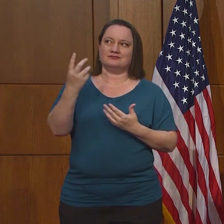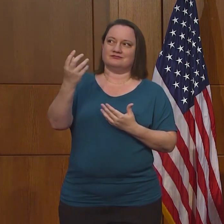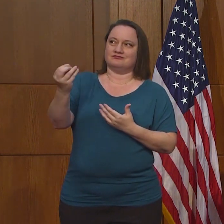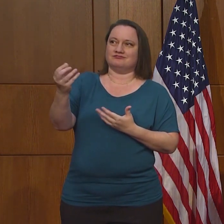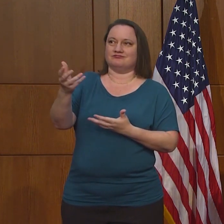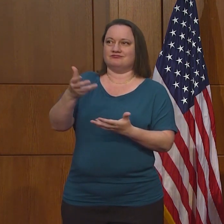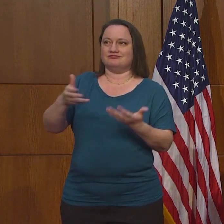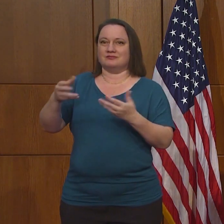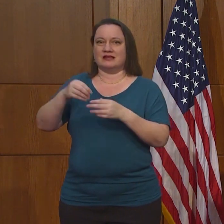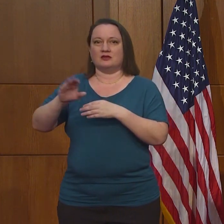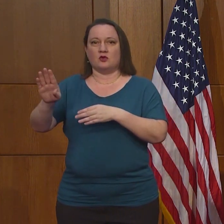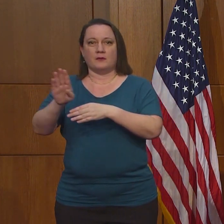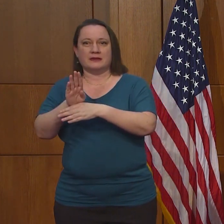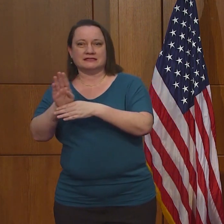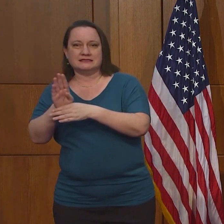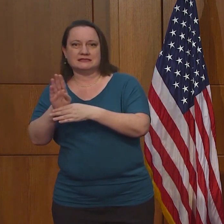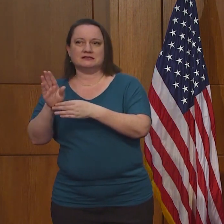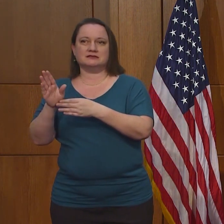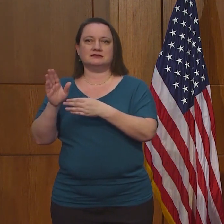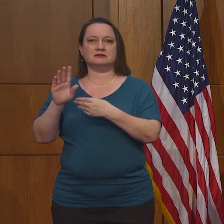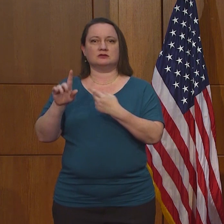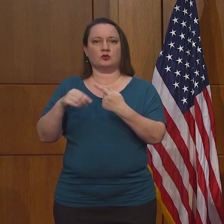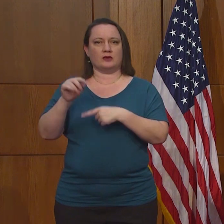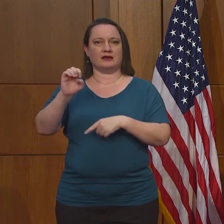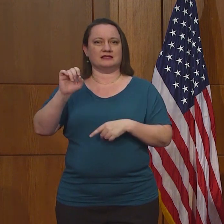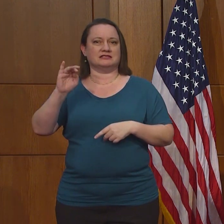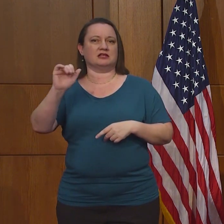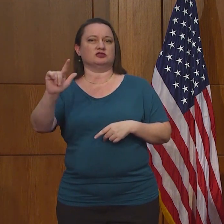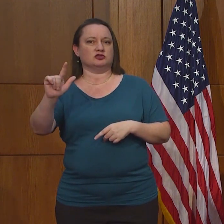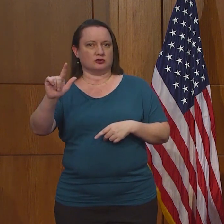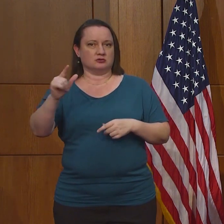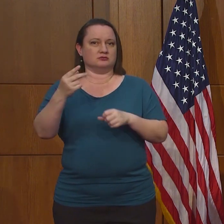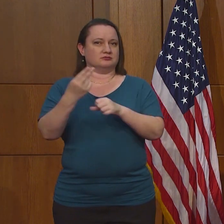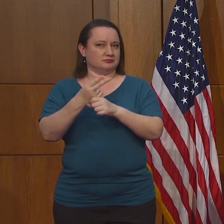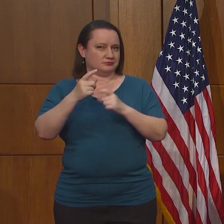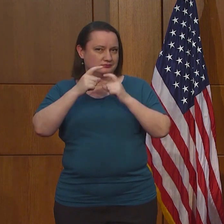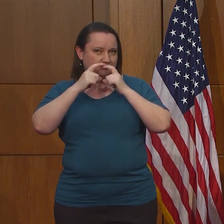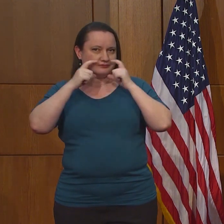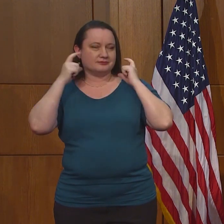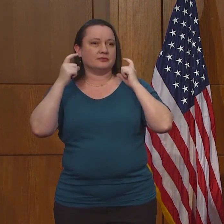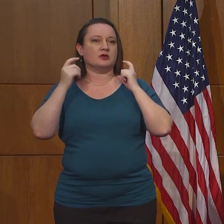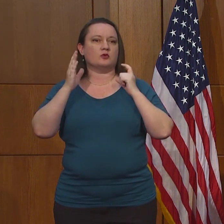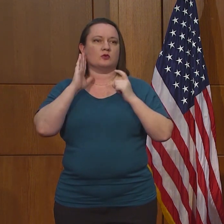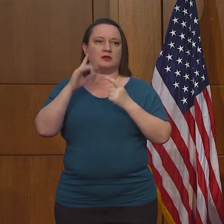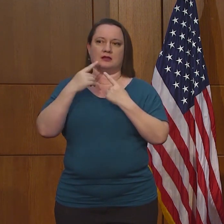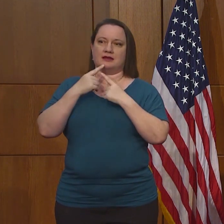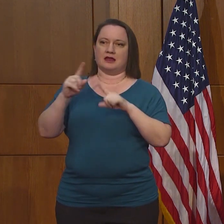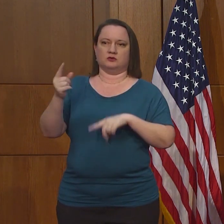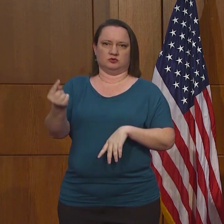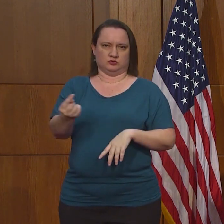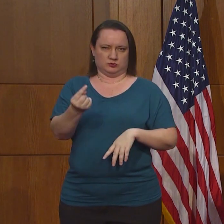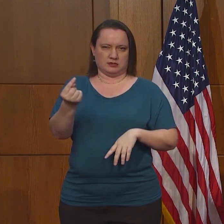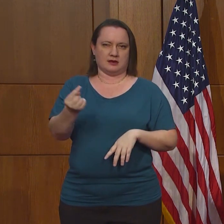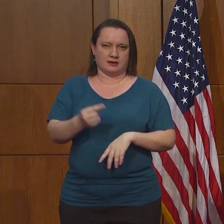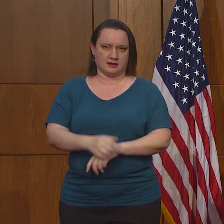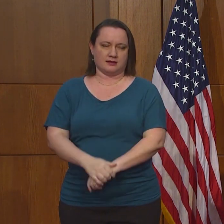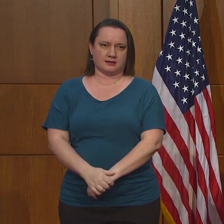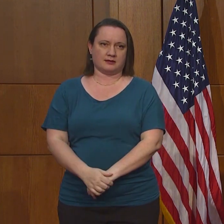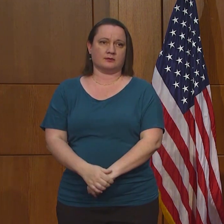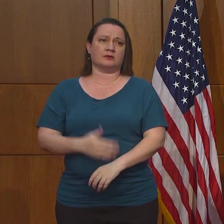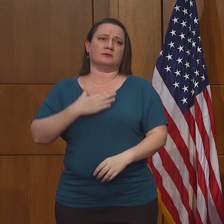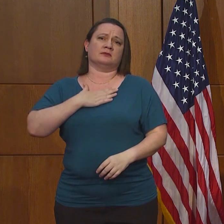para que por favor, si salen, usen su máscara. Y el martes les voy a hacer ese anuncio.